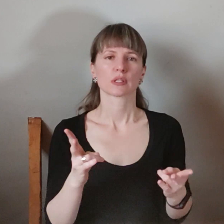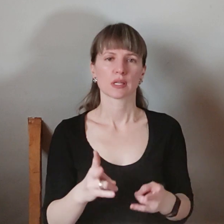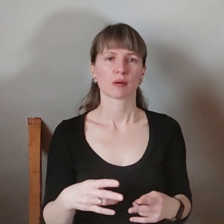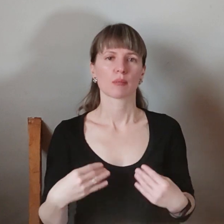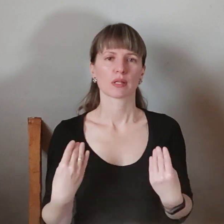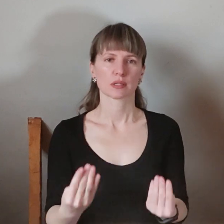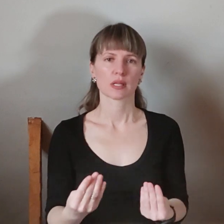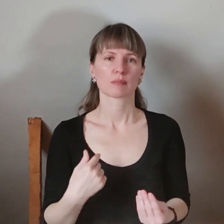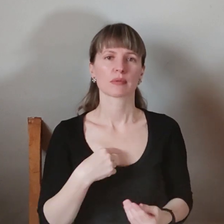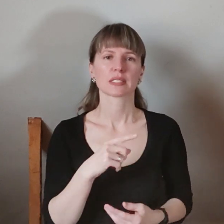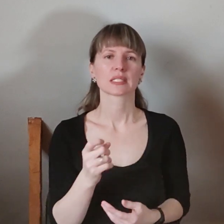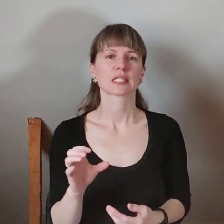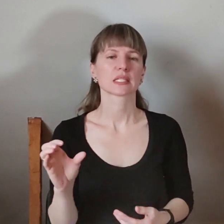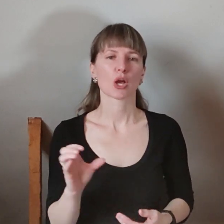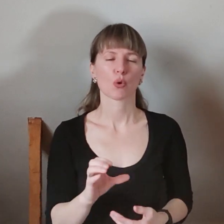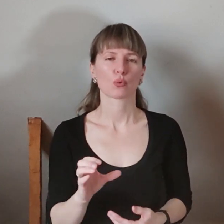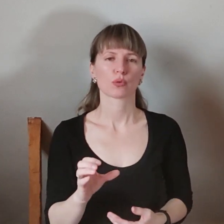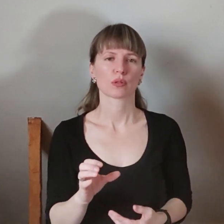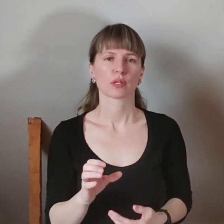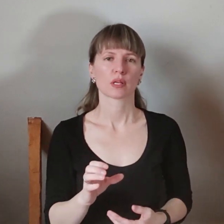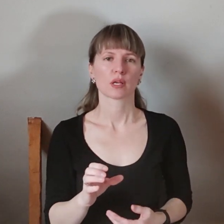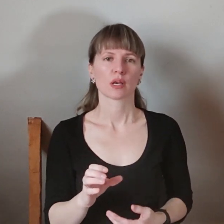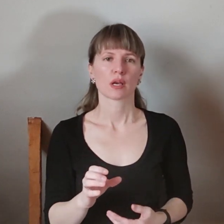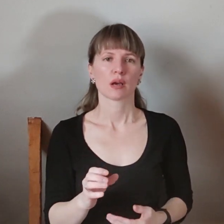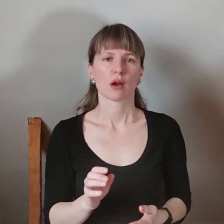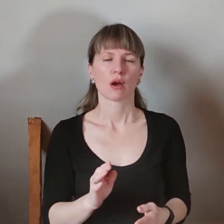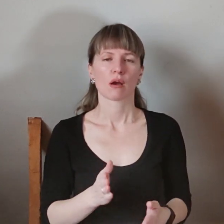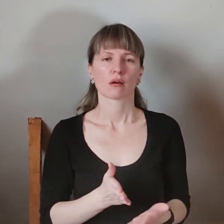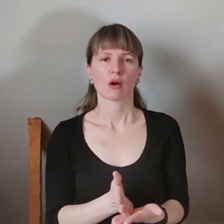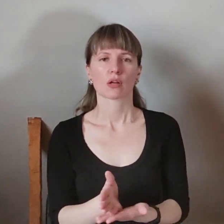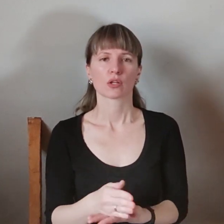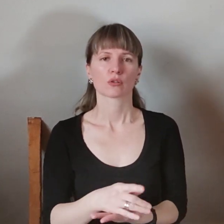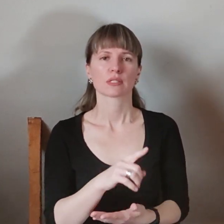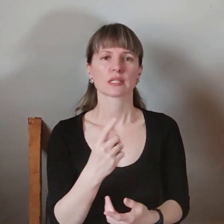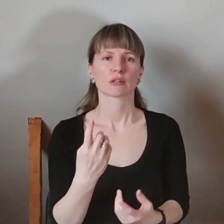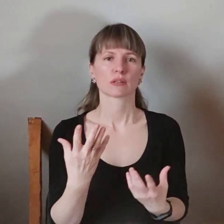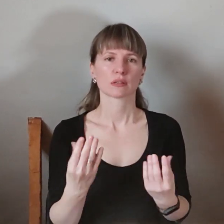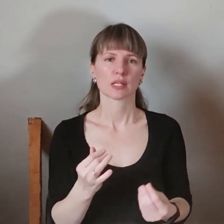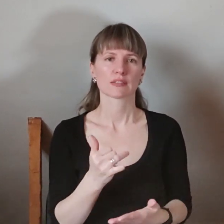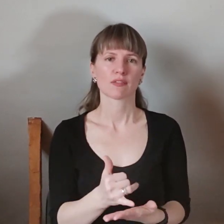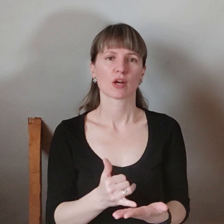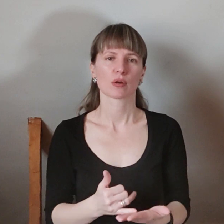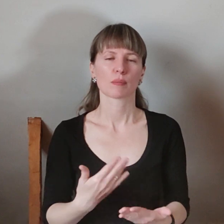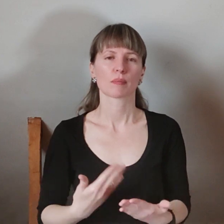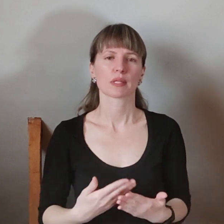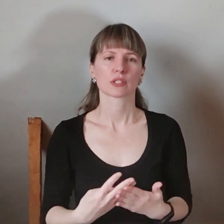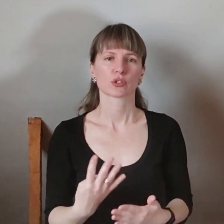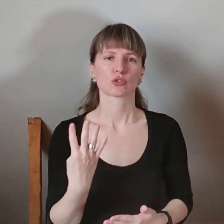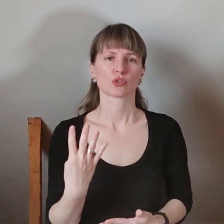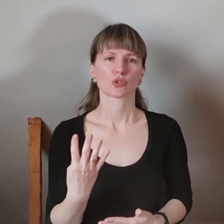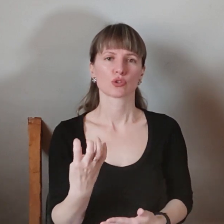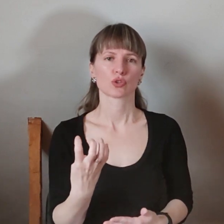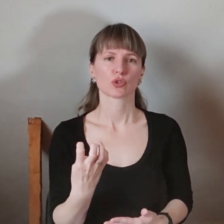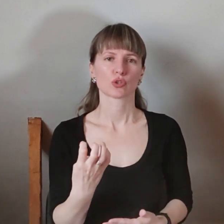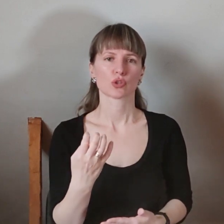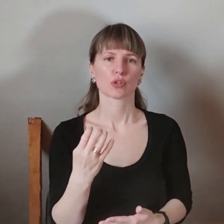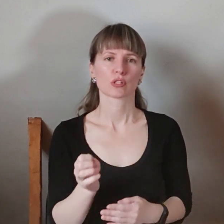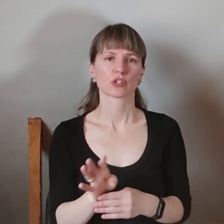Ми за лічені секунди буквально координуємося. За день зварюємо близько 400 їжаків. Тільки на